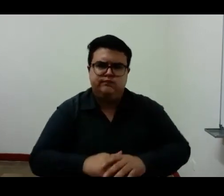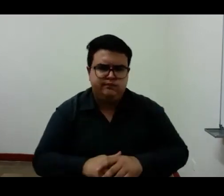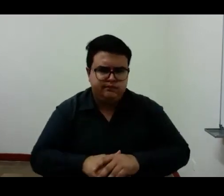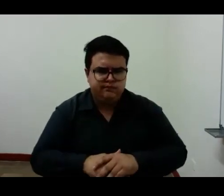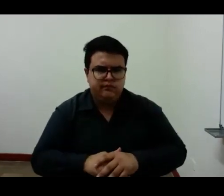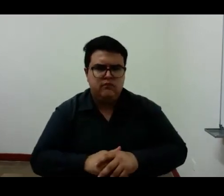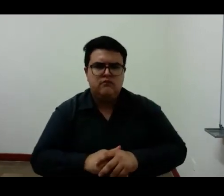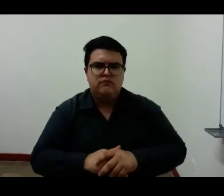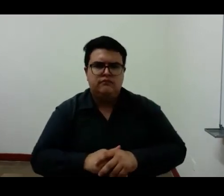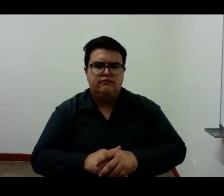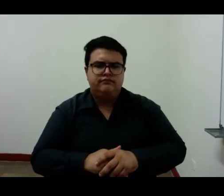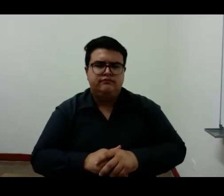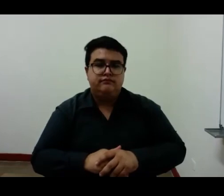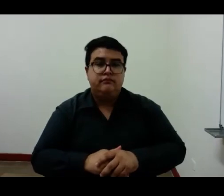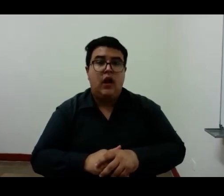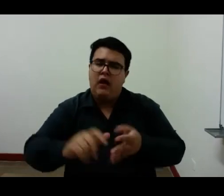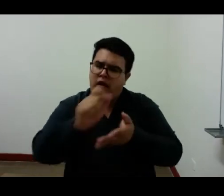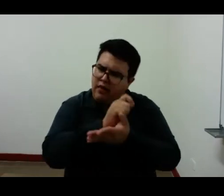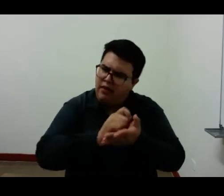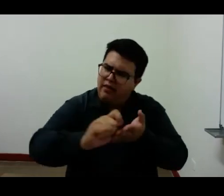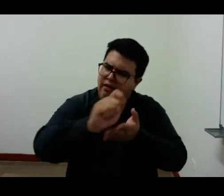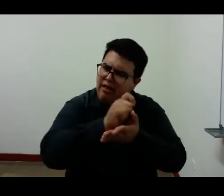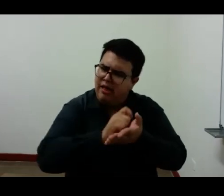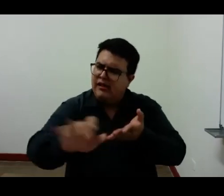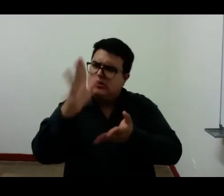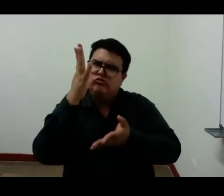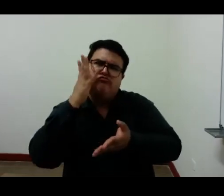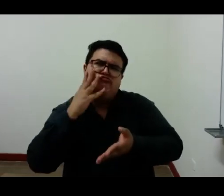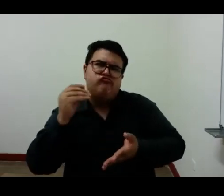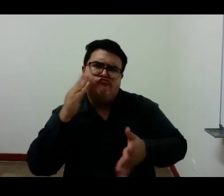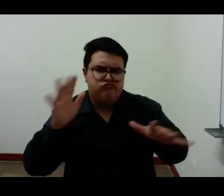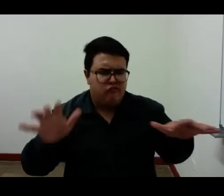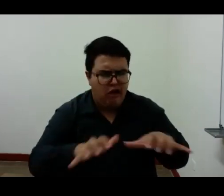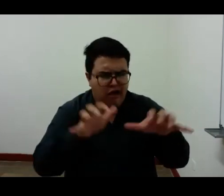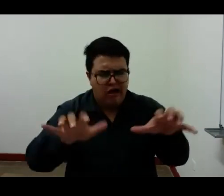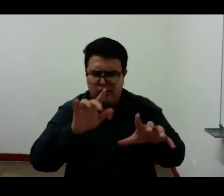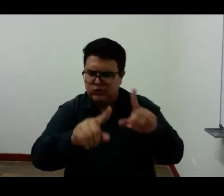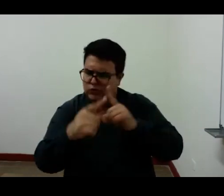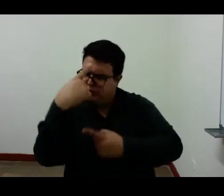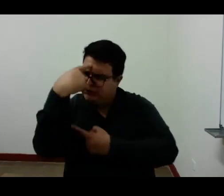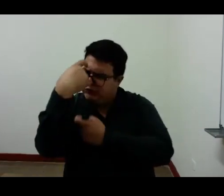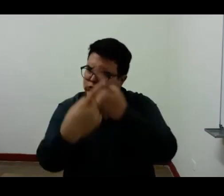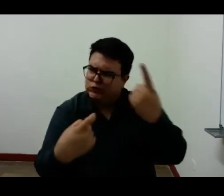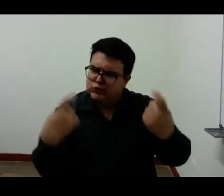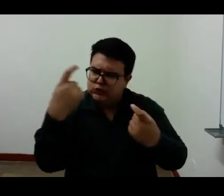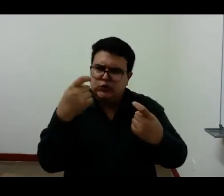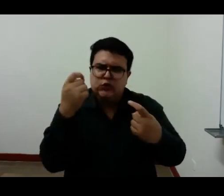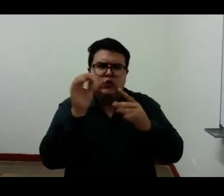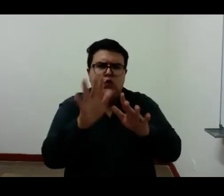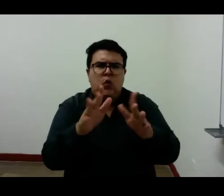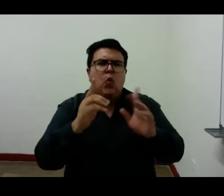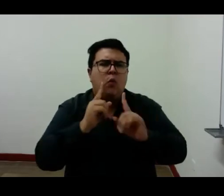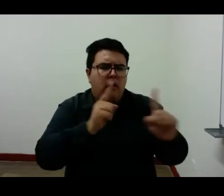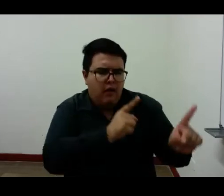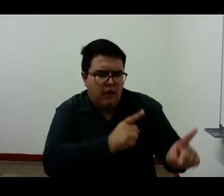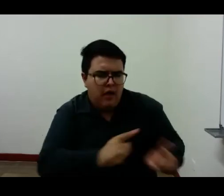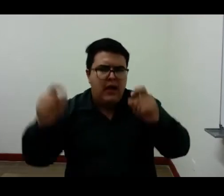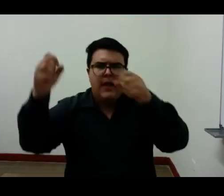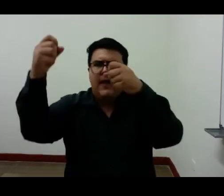y es la escritura experimental de Caíro la prosa de sus versos como el mismo dice